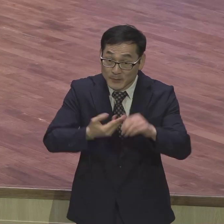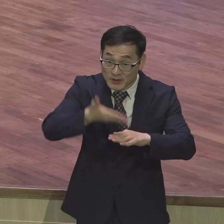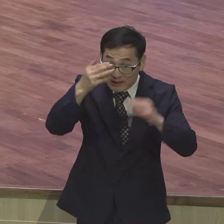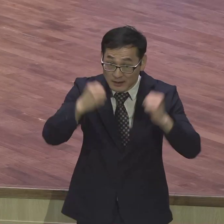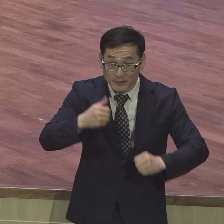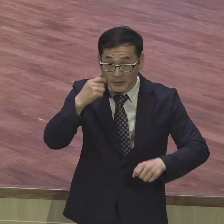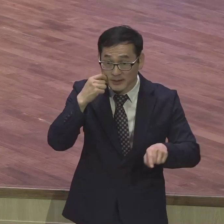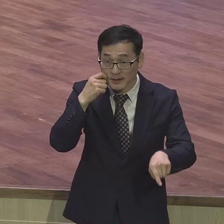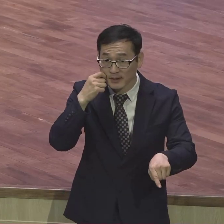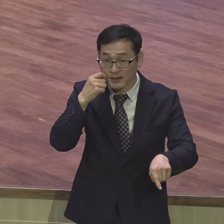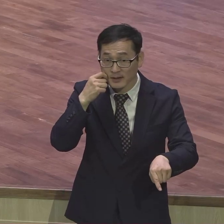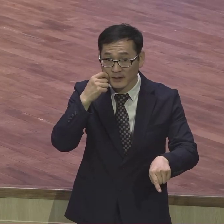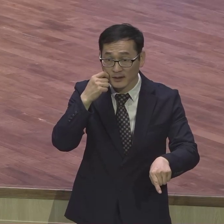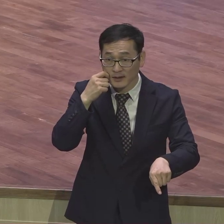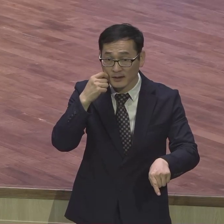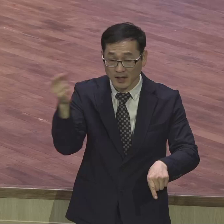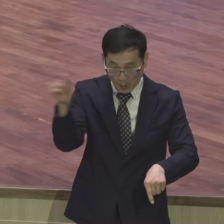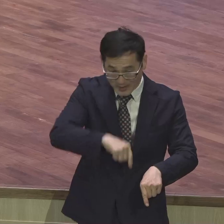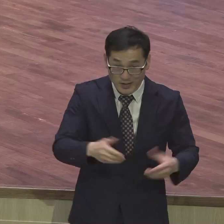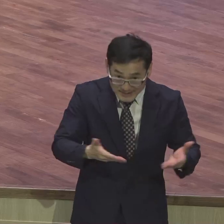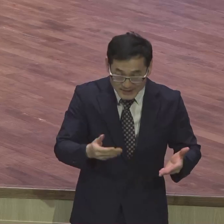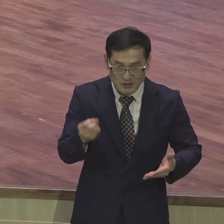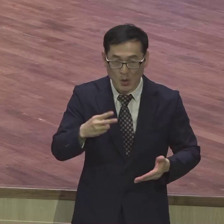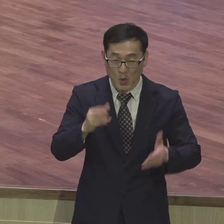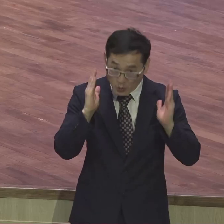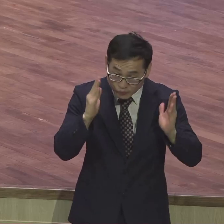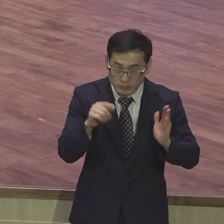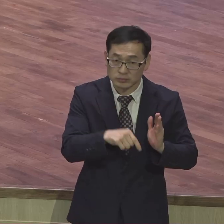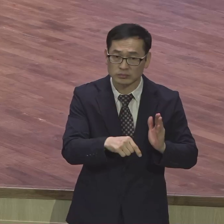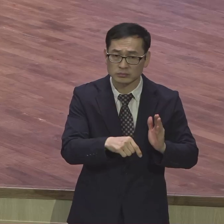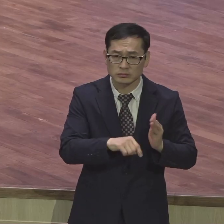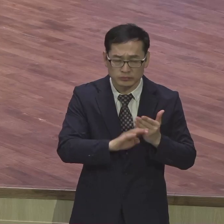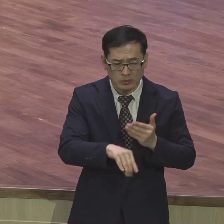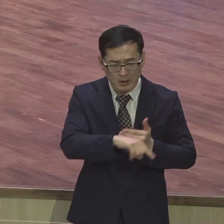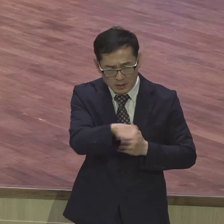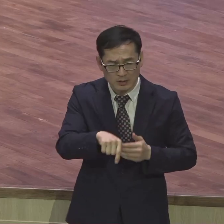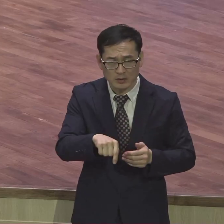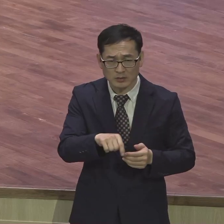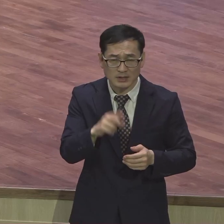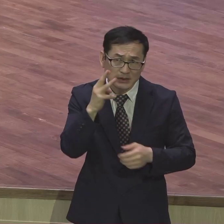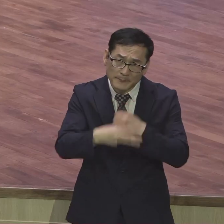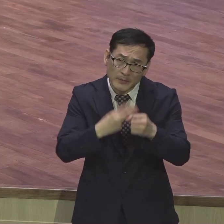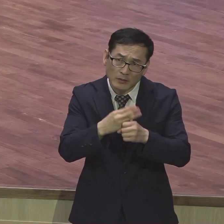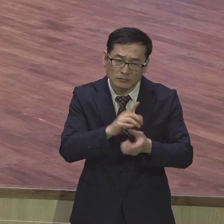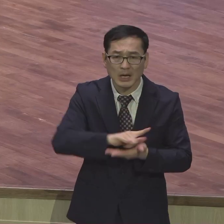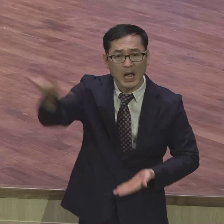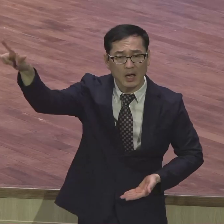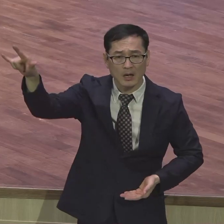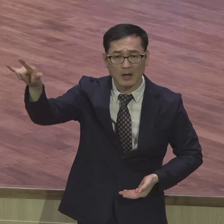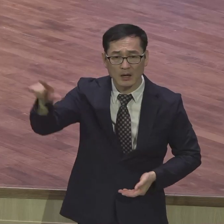노동자들은 무조건 가야 돼요 그럼 가서 뭐 할까요 우리가 훈련 받으면 보금전할 거 아닌가 봐요 아멘